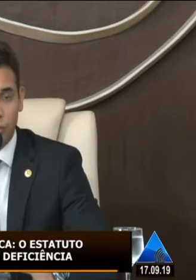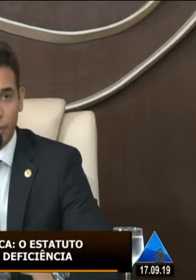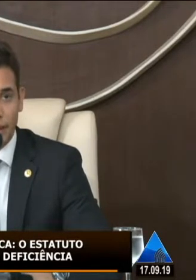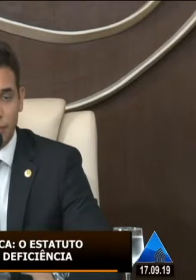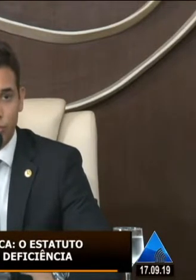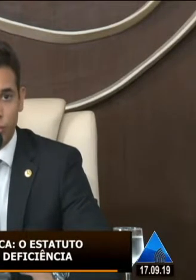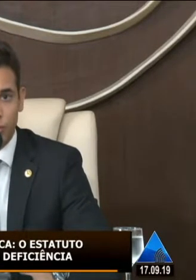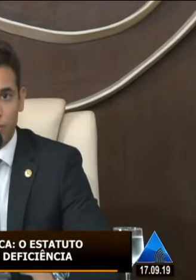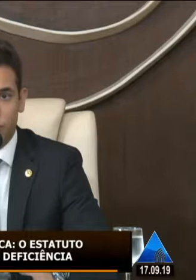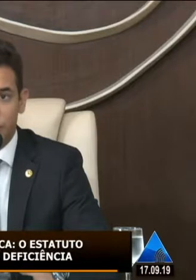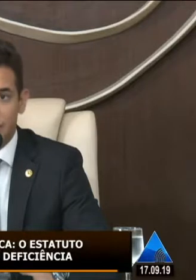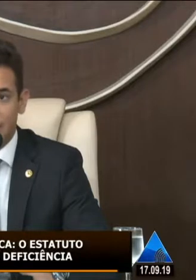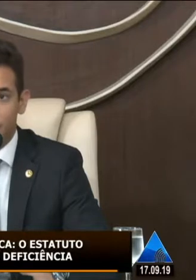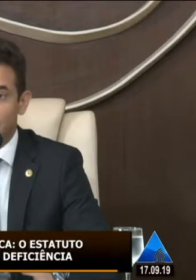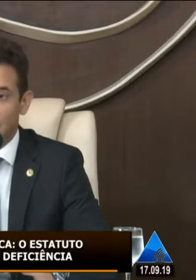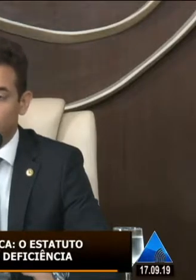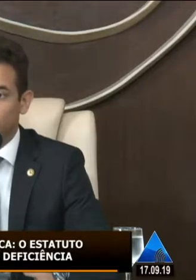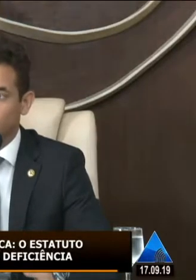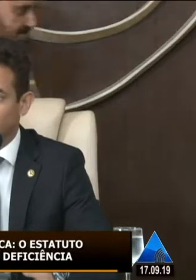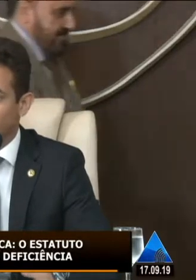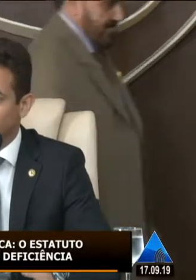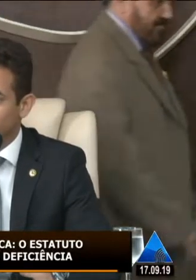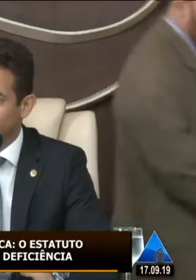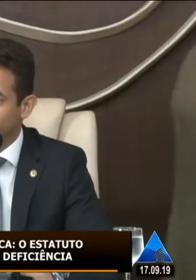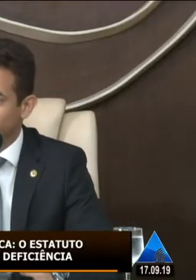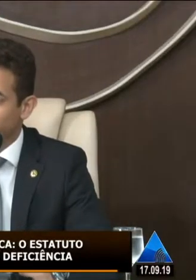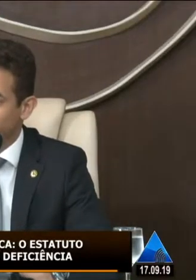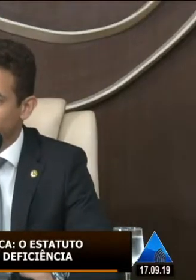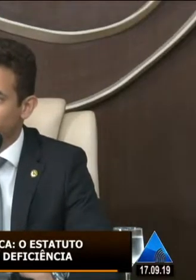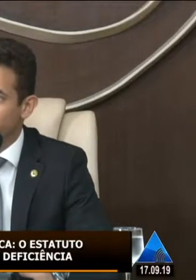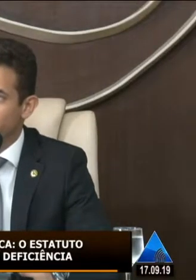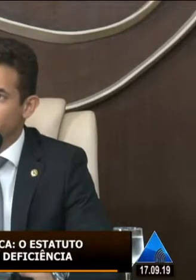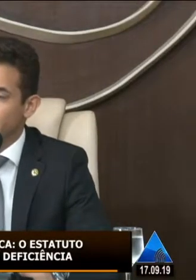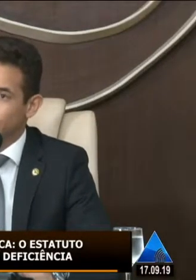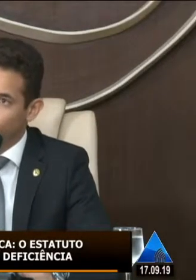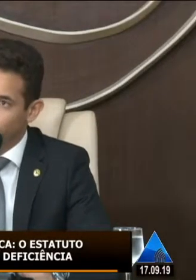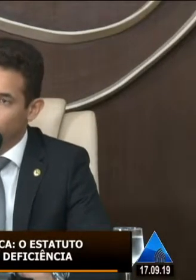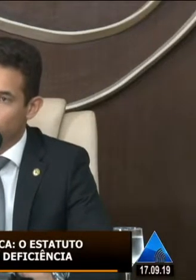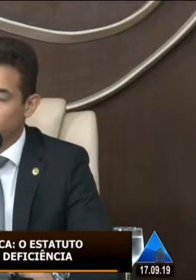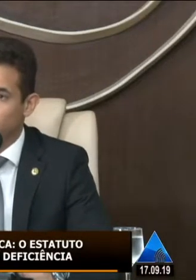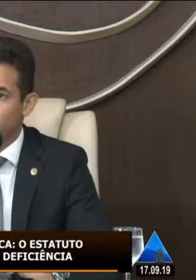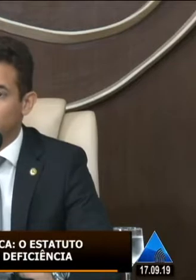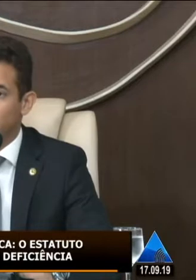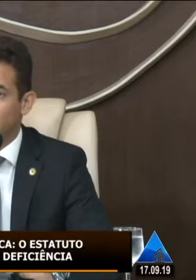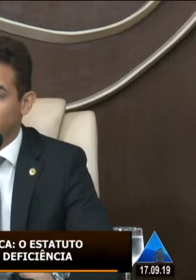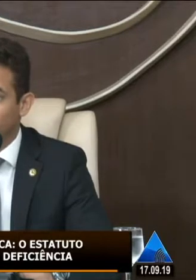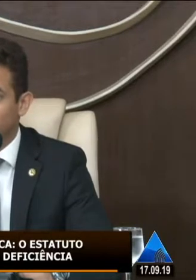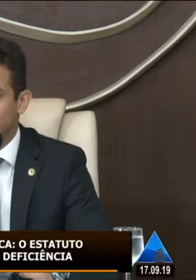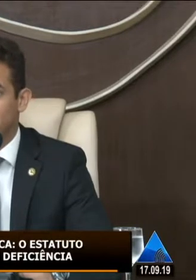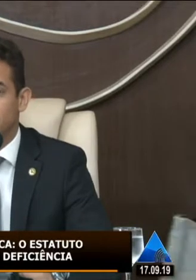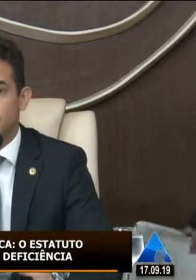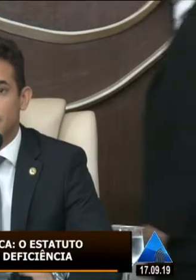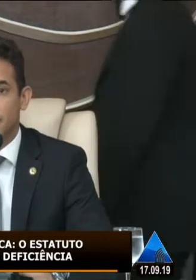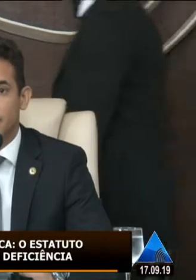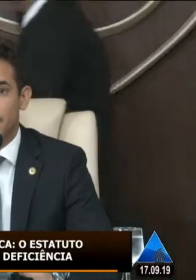Inclusive, cobrar aqui, mais uma vez, a nossa bancada, a bancada do Solidariedade aqui na Assembleia Legislativa. Tanto eu, quanto o deputado Kelps